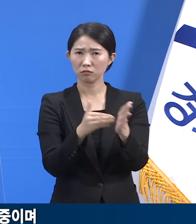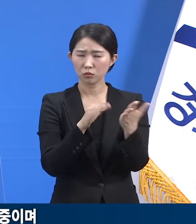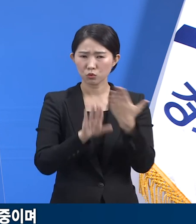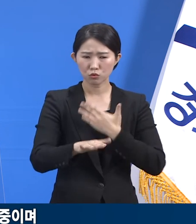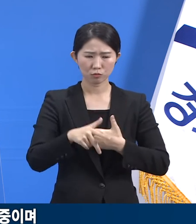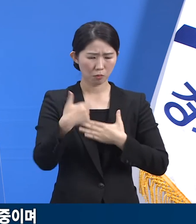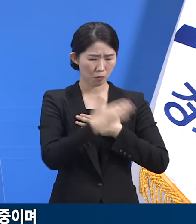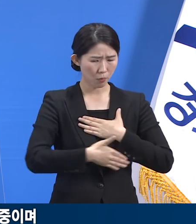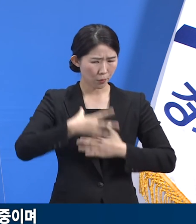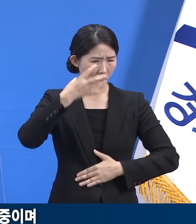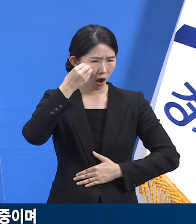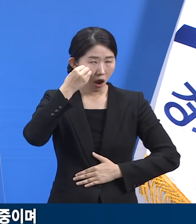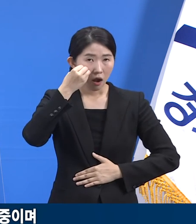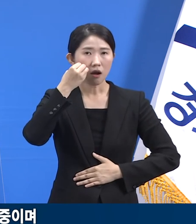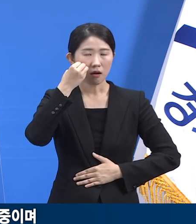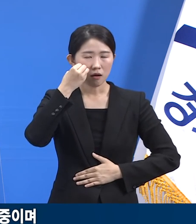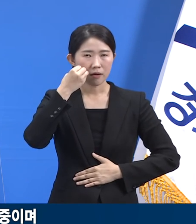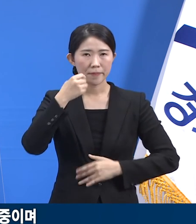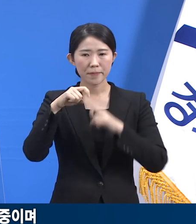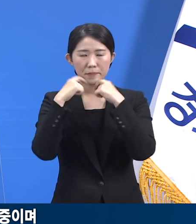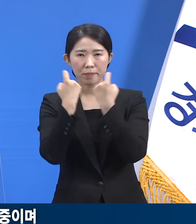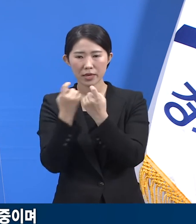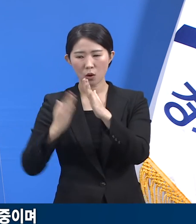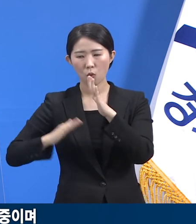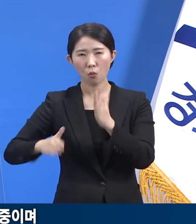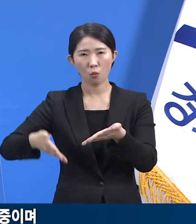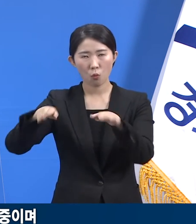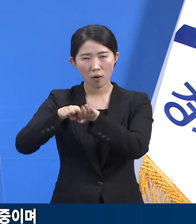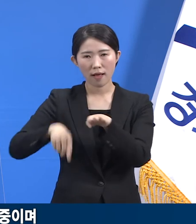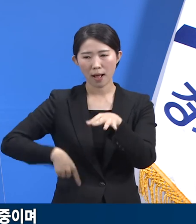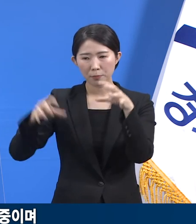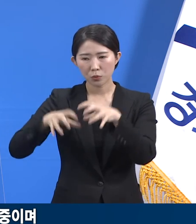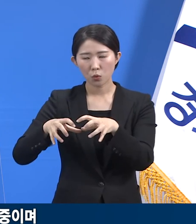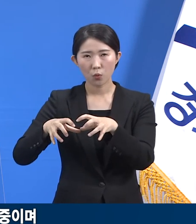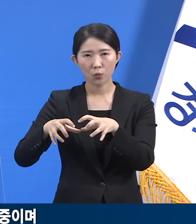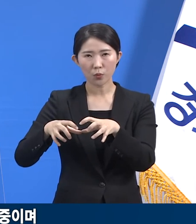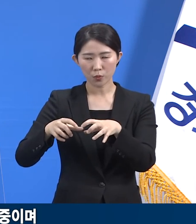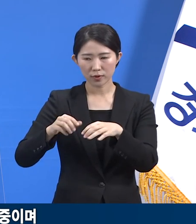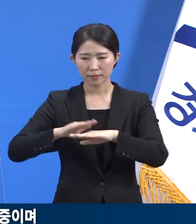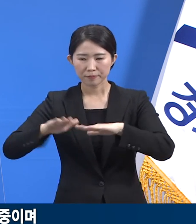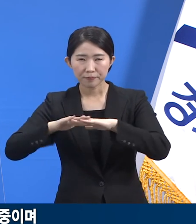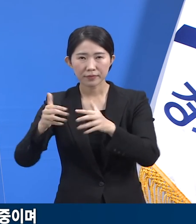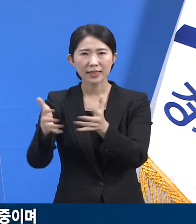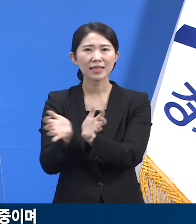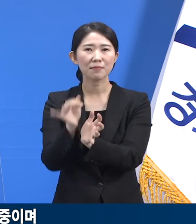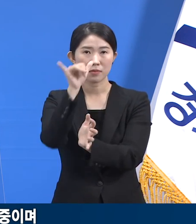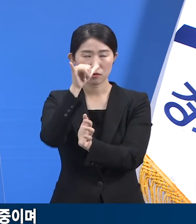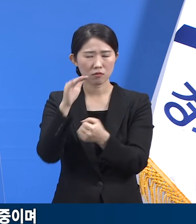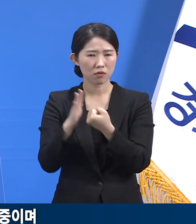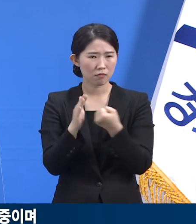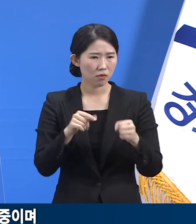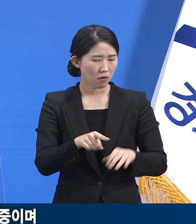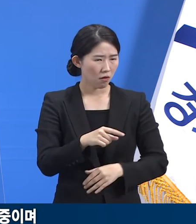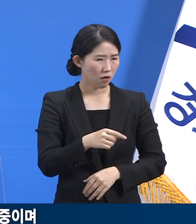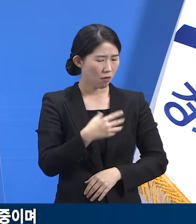민관합동 신속대응팀 등을 운영하면서 최선을 다해 추적관리하고 있습니다.